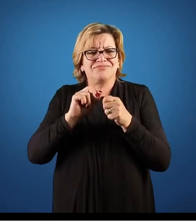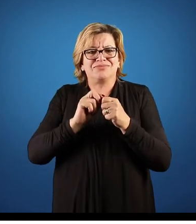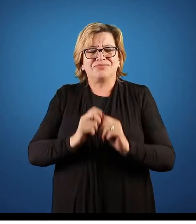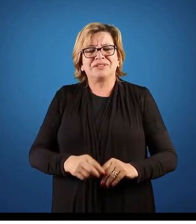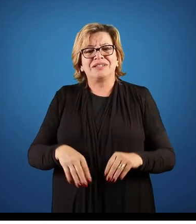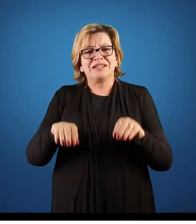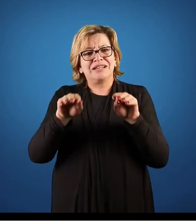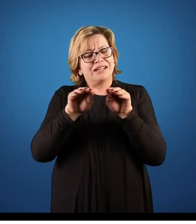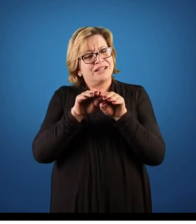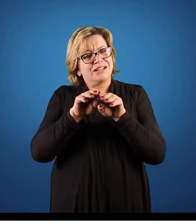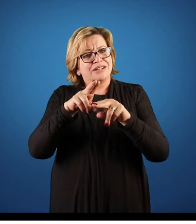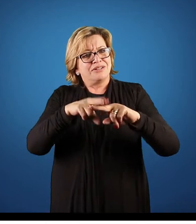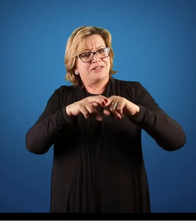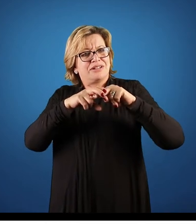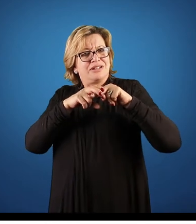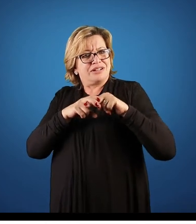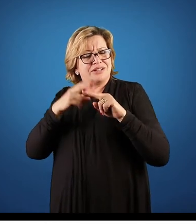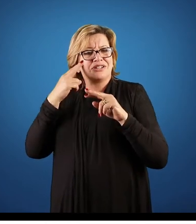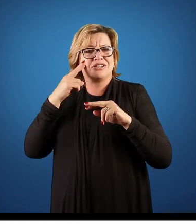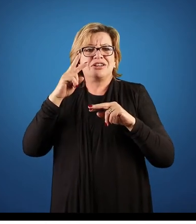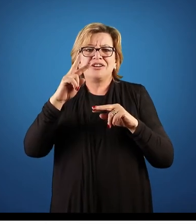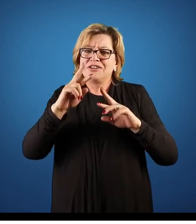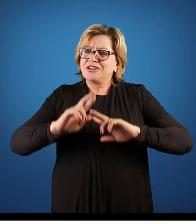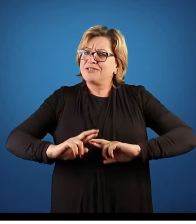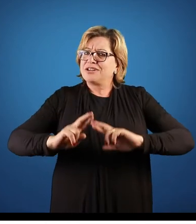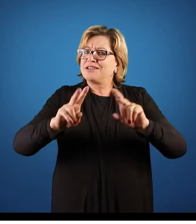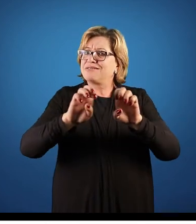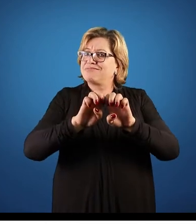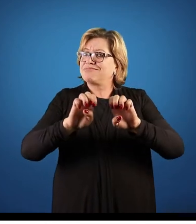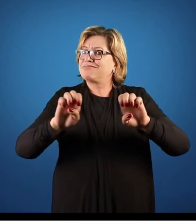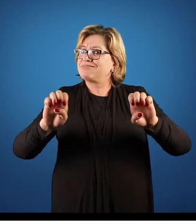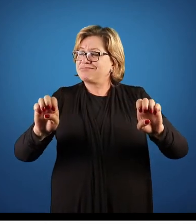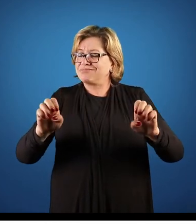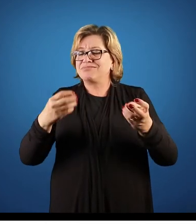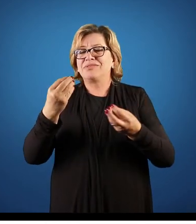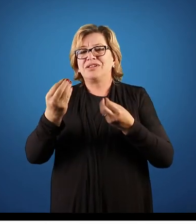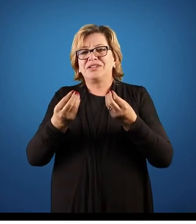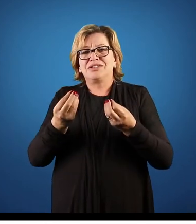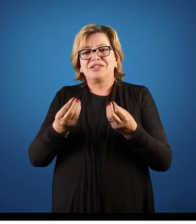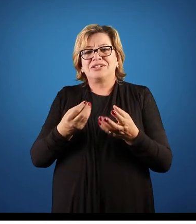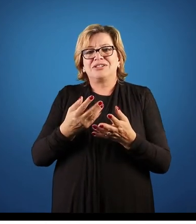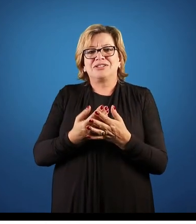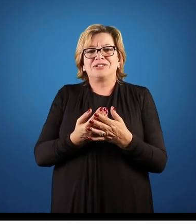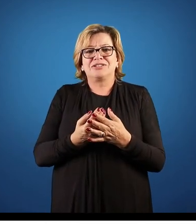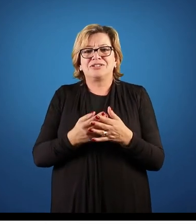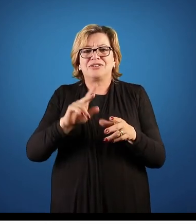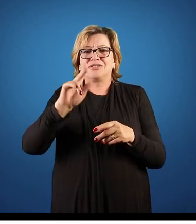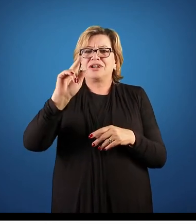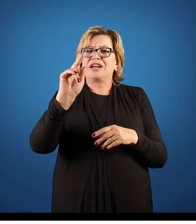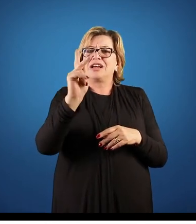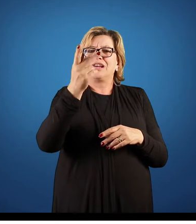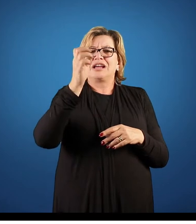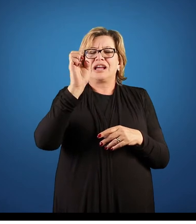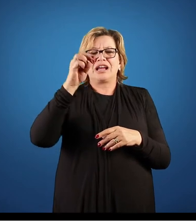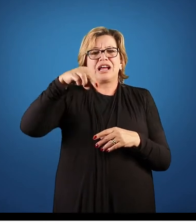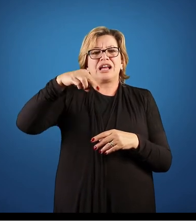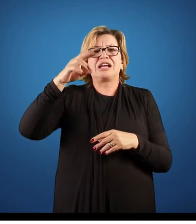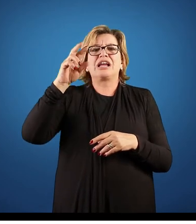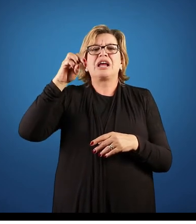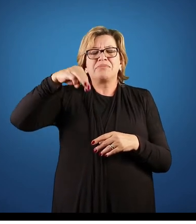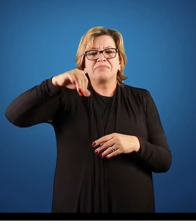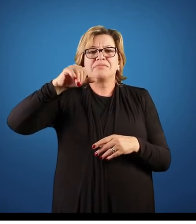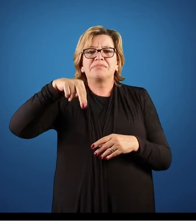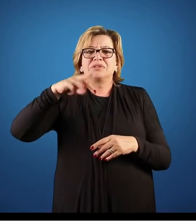E também, para isso, a gente vai ver as diversas estruturas de processos. Então, conforme Harrington, 1999,